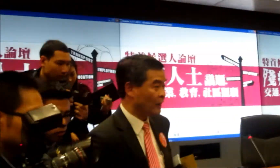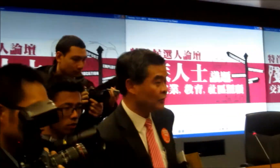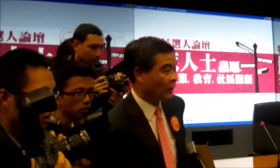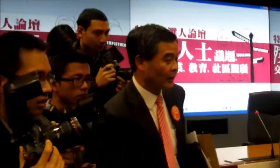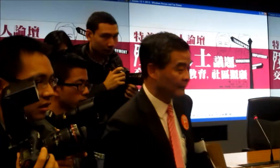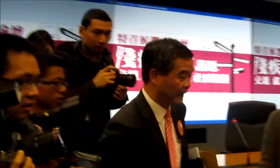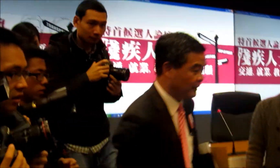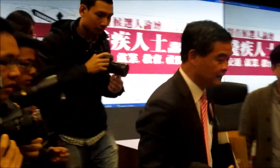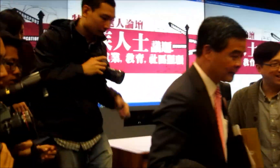兩張好美好